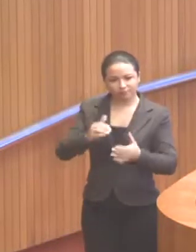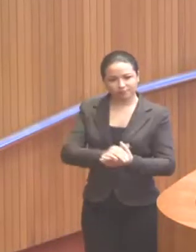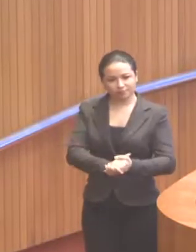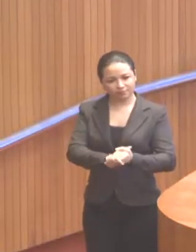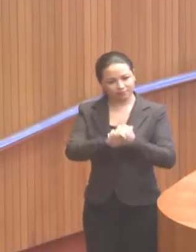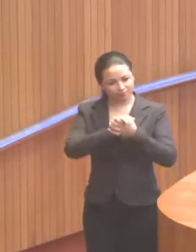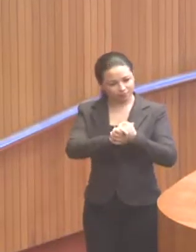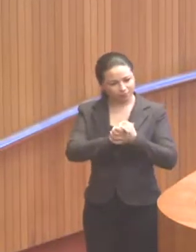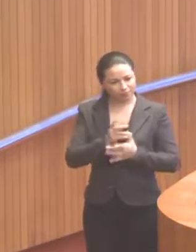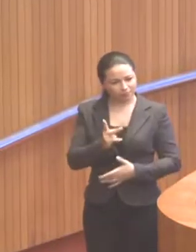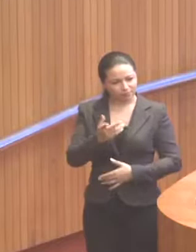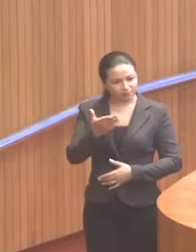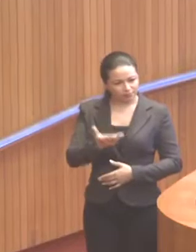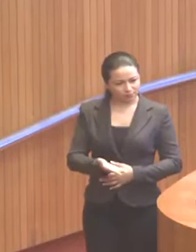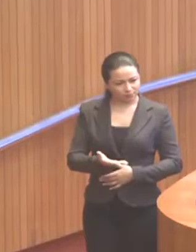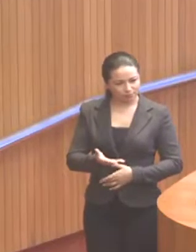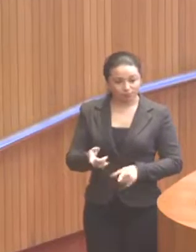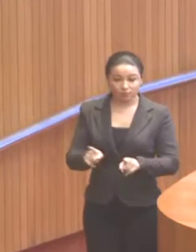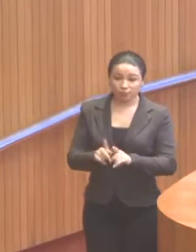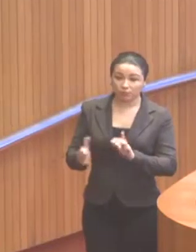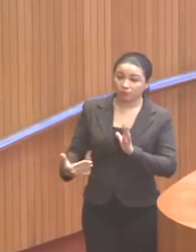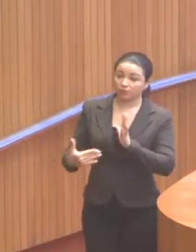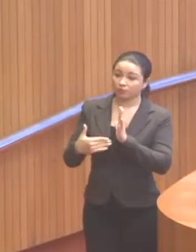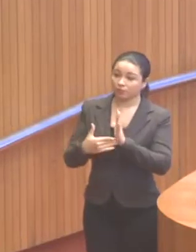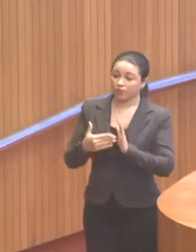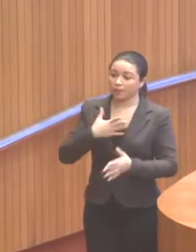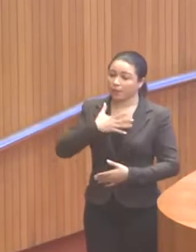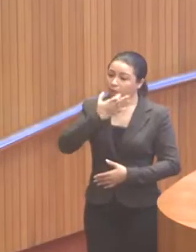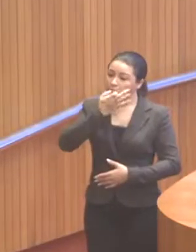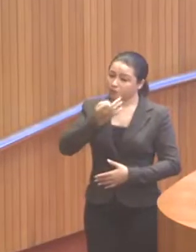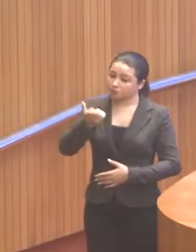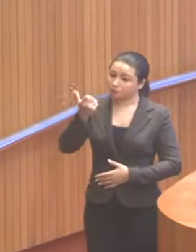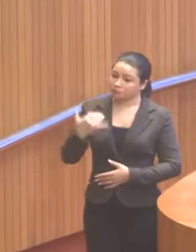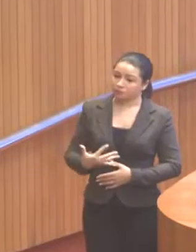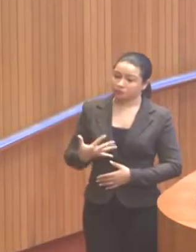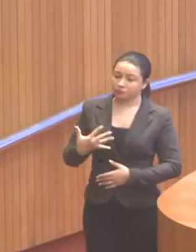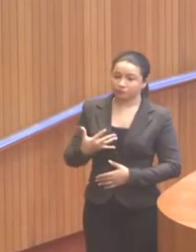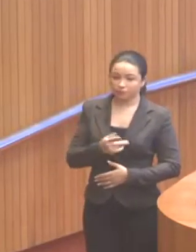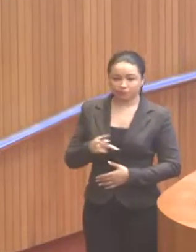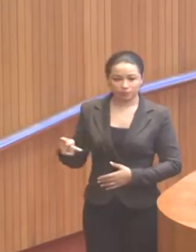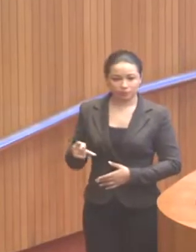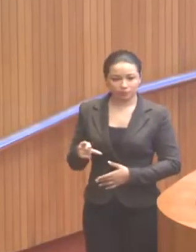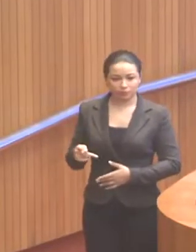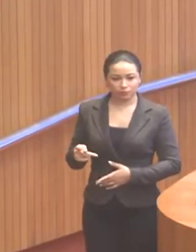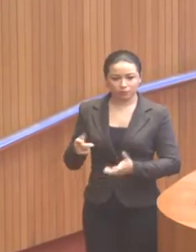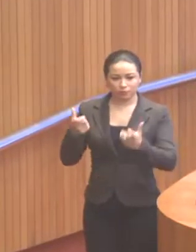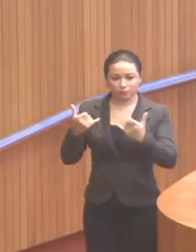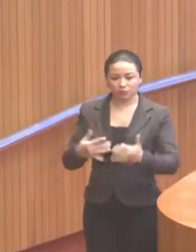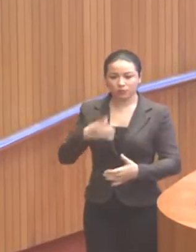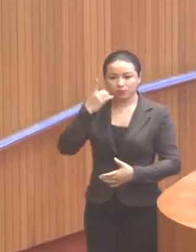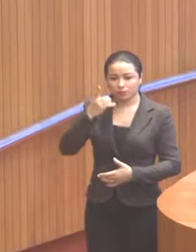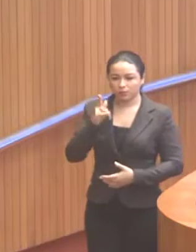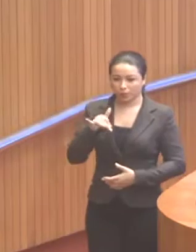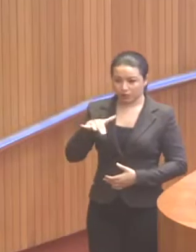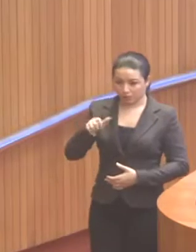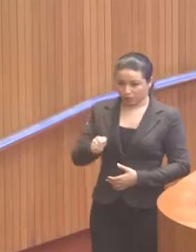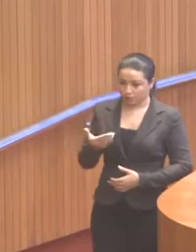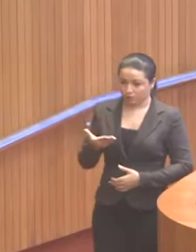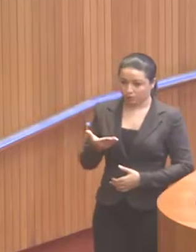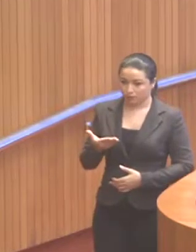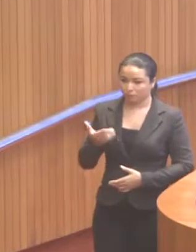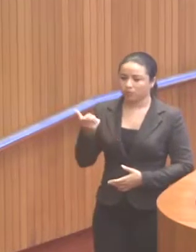cumprimentos à V. Exª. E, finalizar o meu discurso, presidente, colocando que a deputada Gardinha, na verdade,